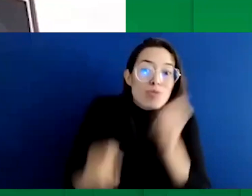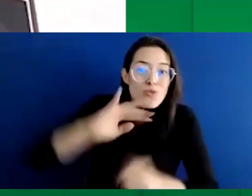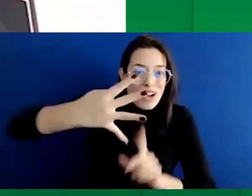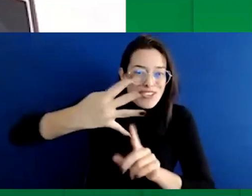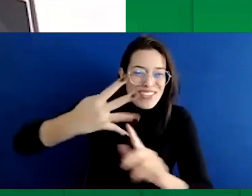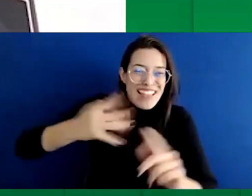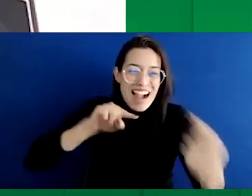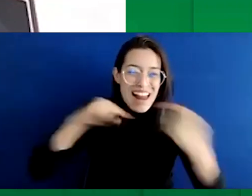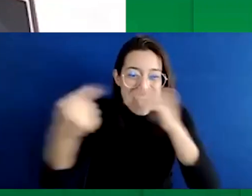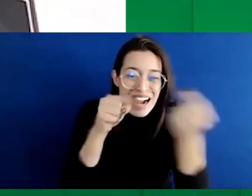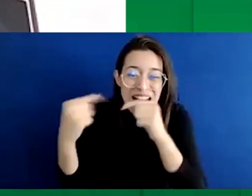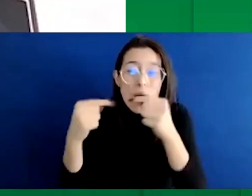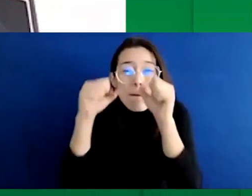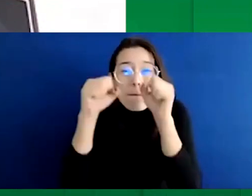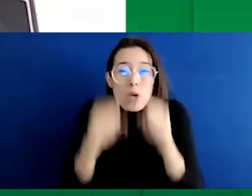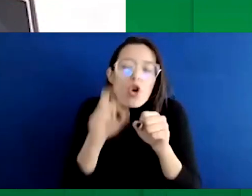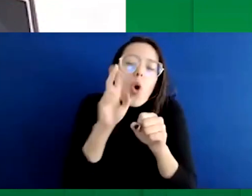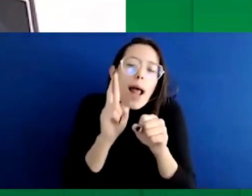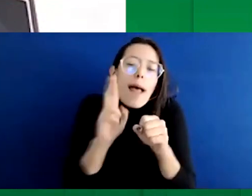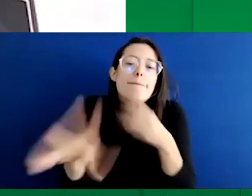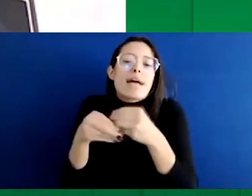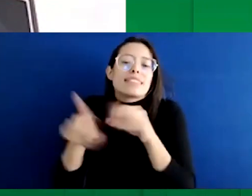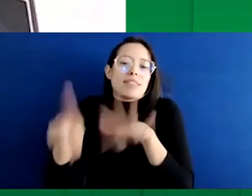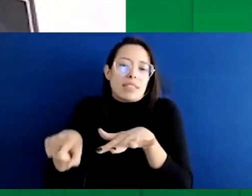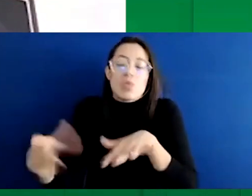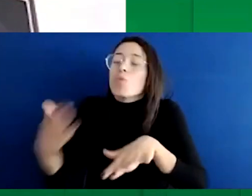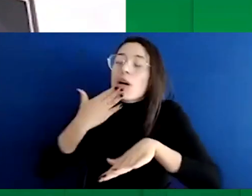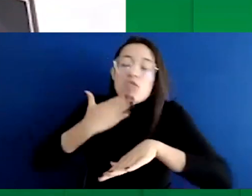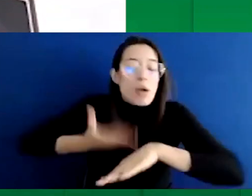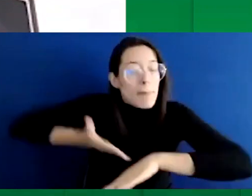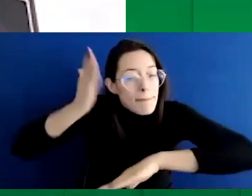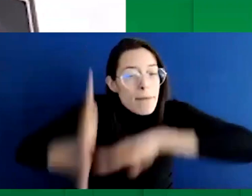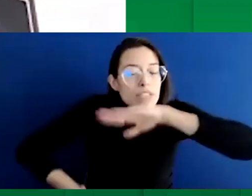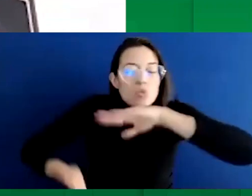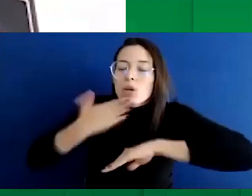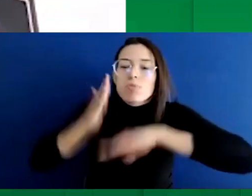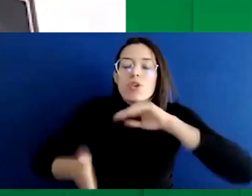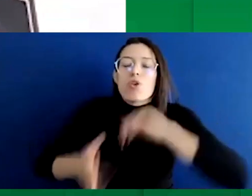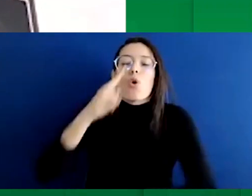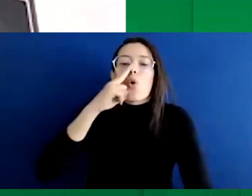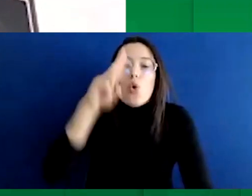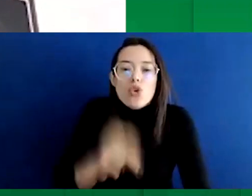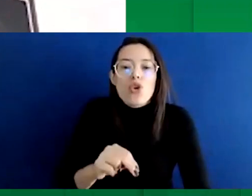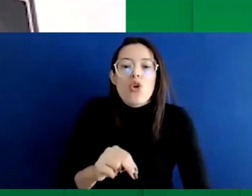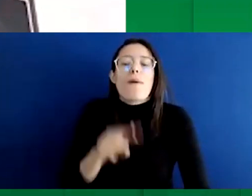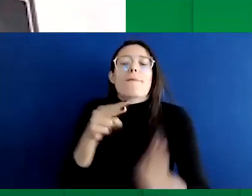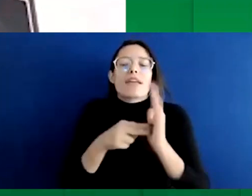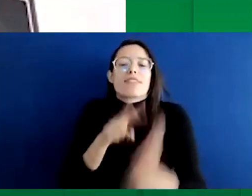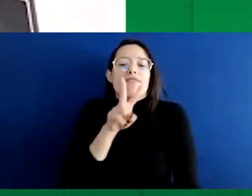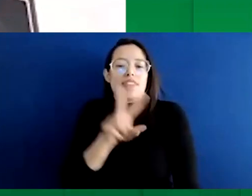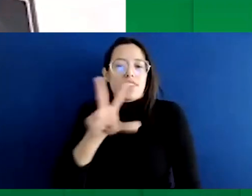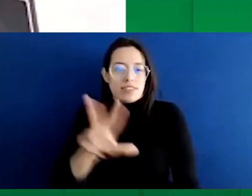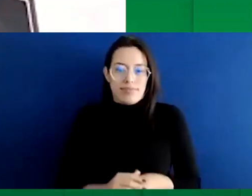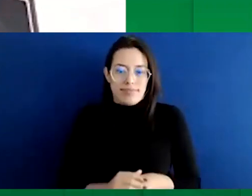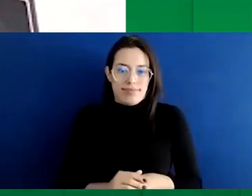se pueda adicionar seis meses más. Es decir, que estaría para junio del 2023. No nos vamos a oponer.